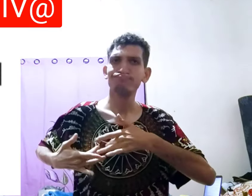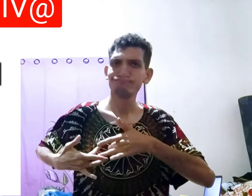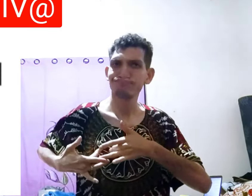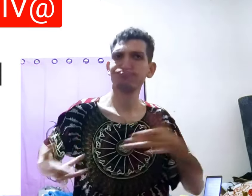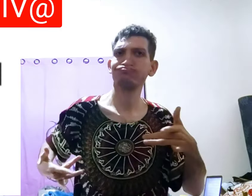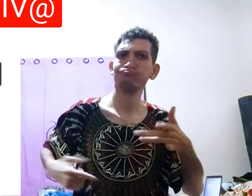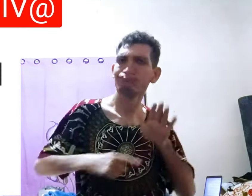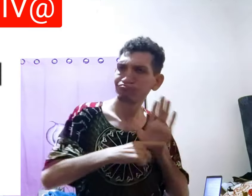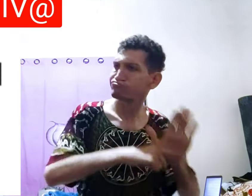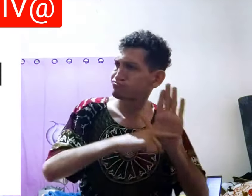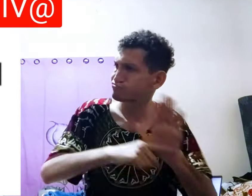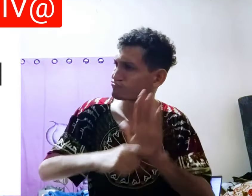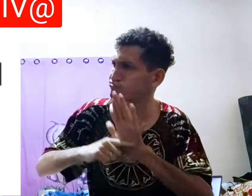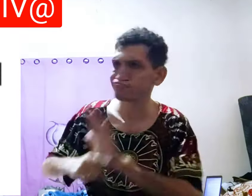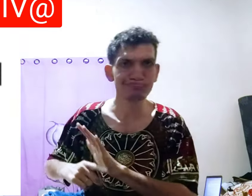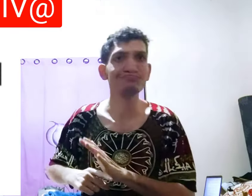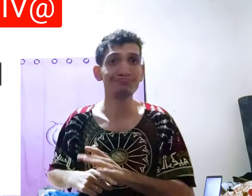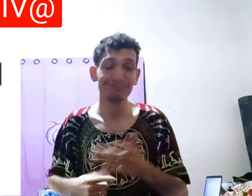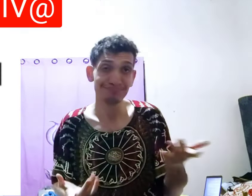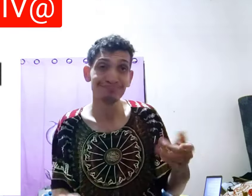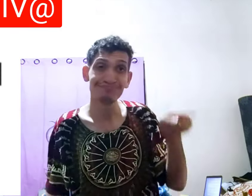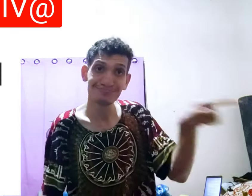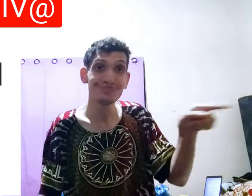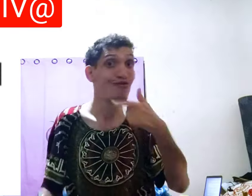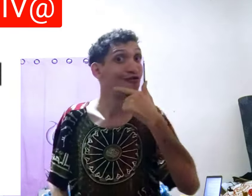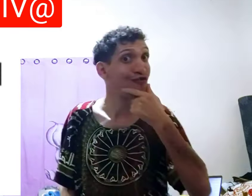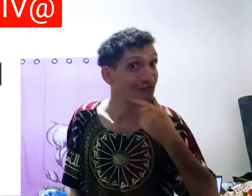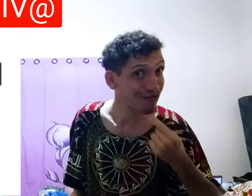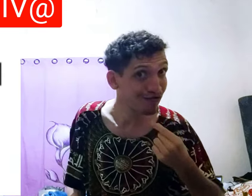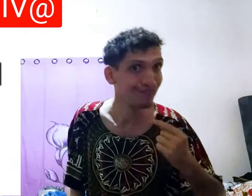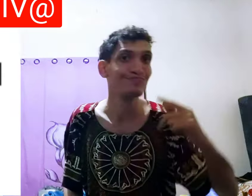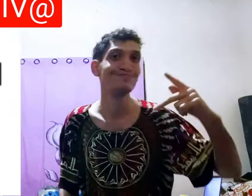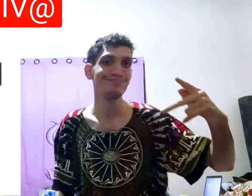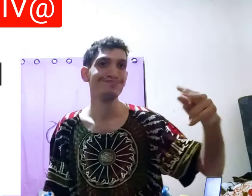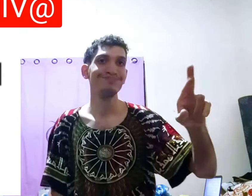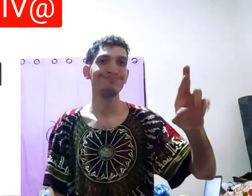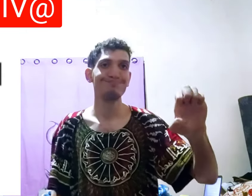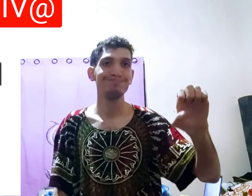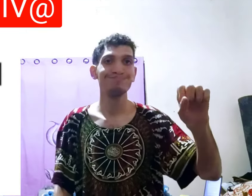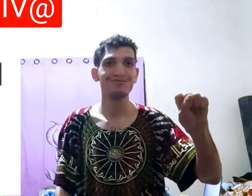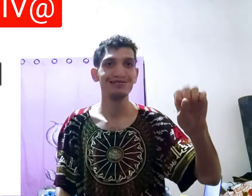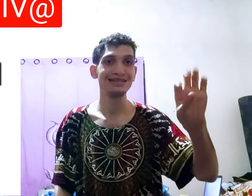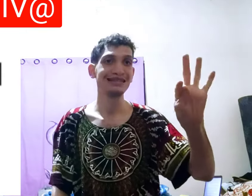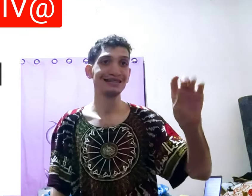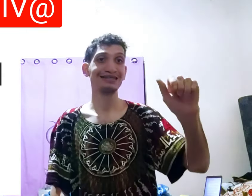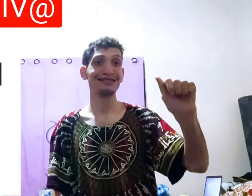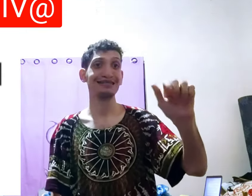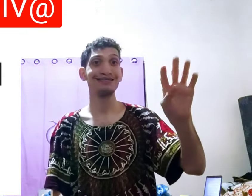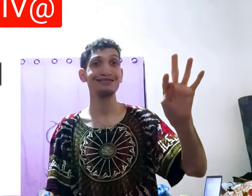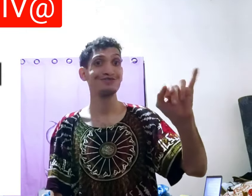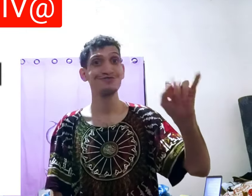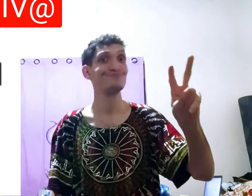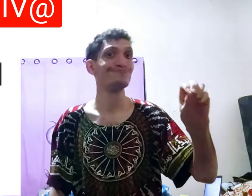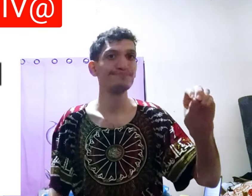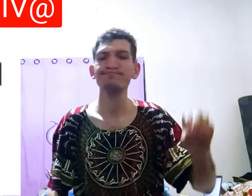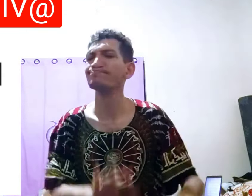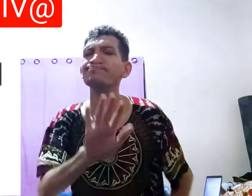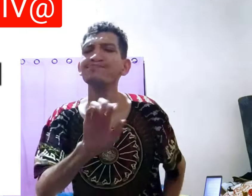nossa, ele é caridade, ajuda todo mundo, então ele é prestativo, que é homem,